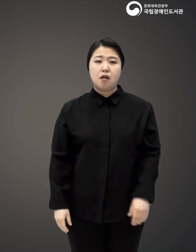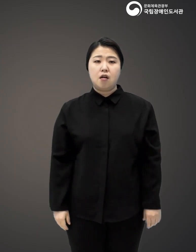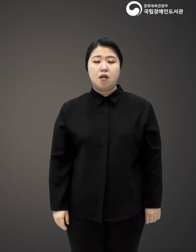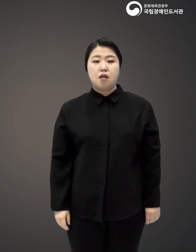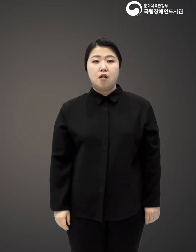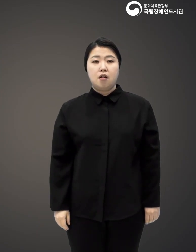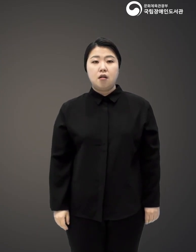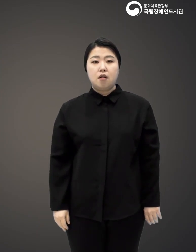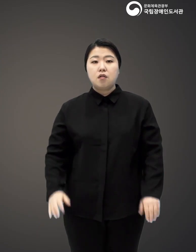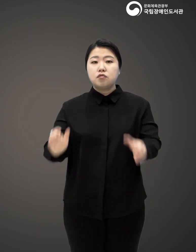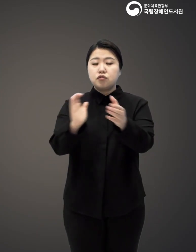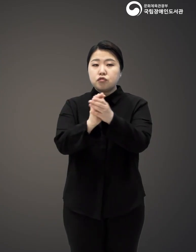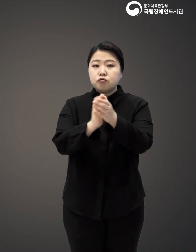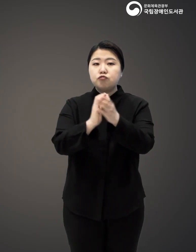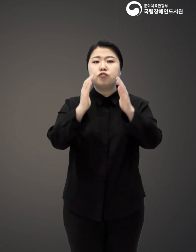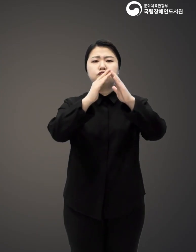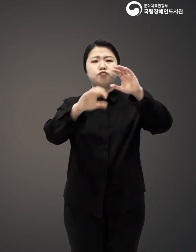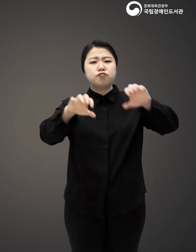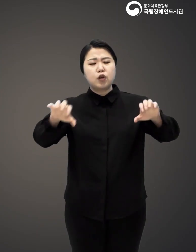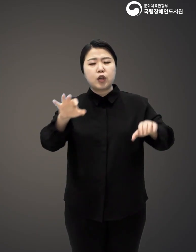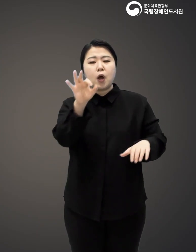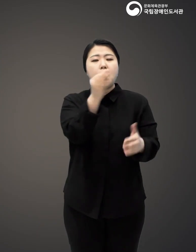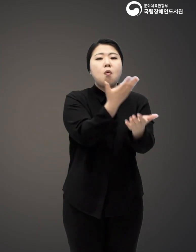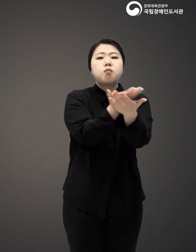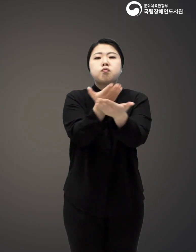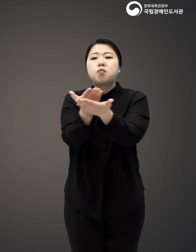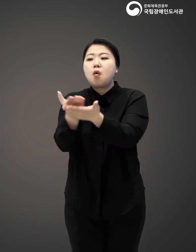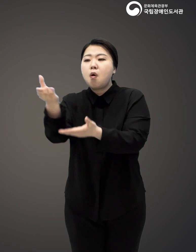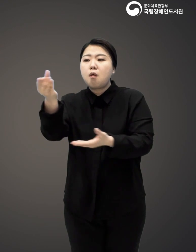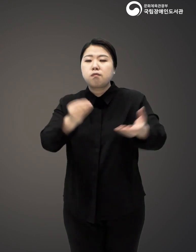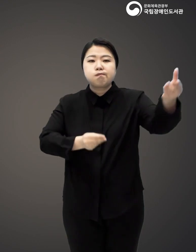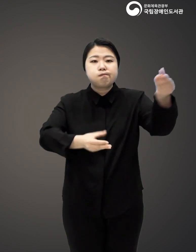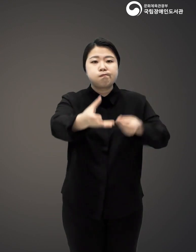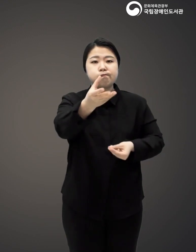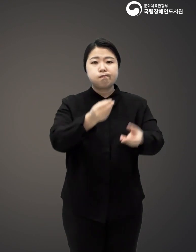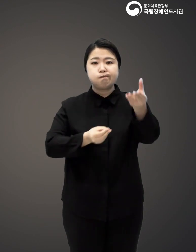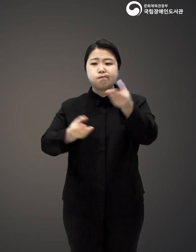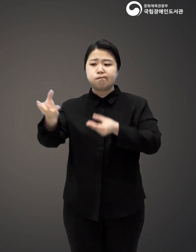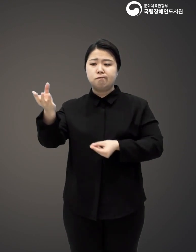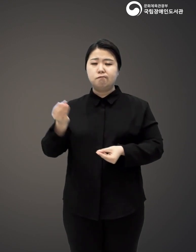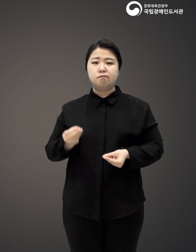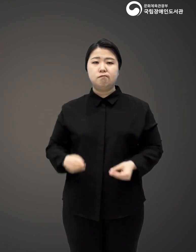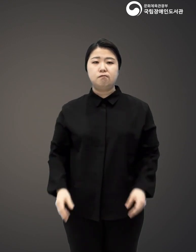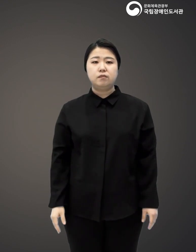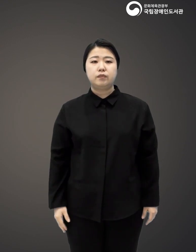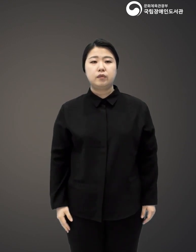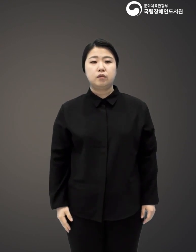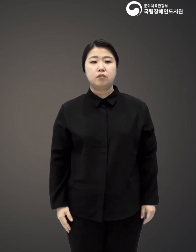주변지인 이웃들 돈도 몽땅 끌어다 쓴 상태입니다.